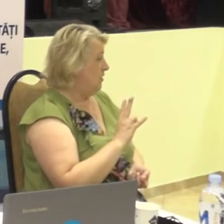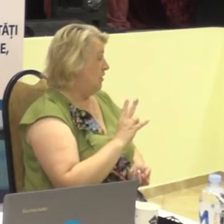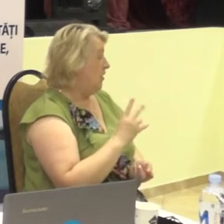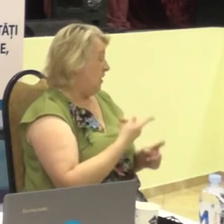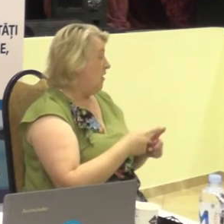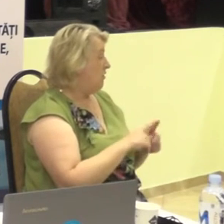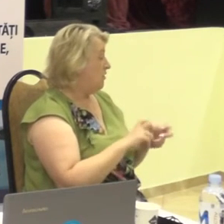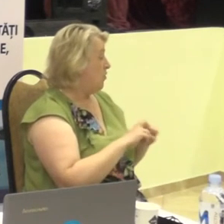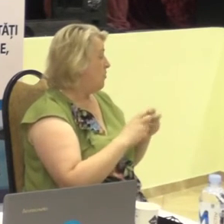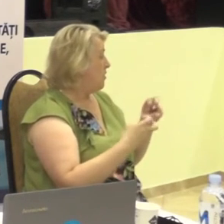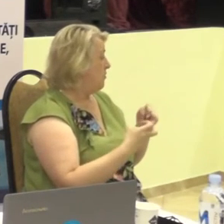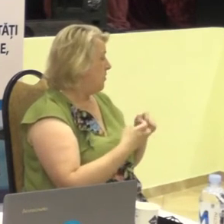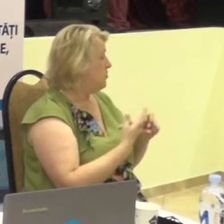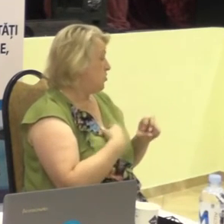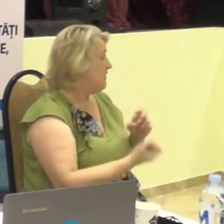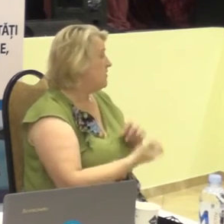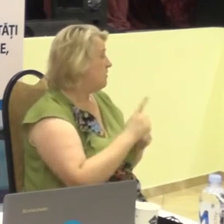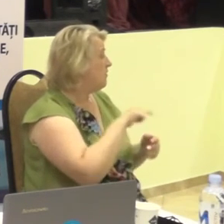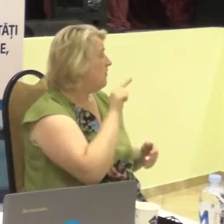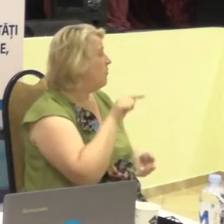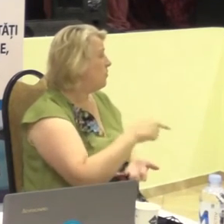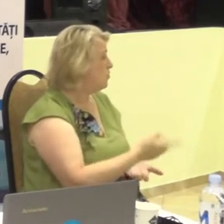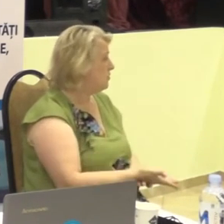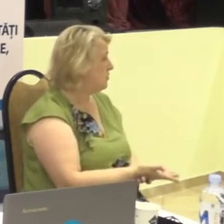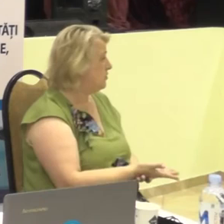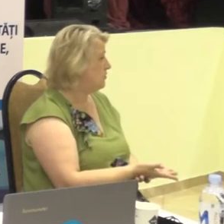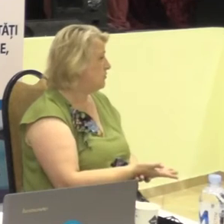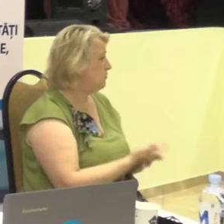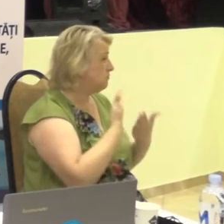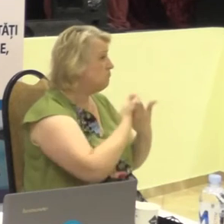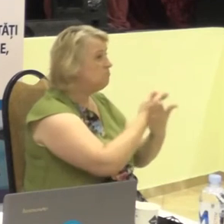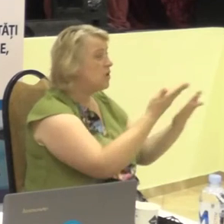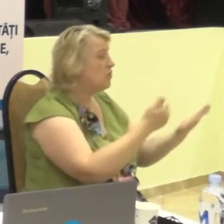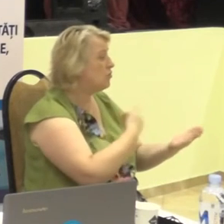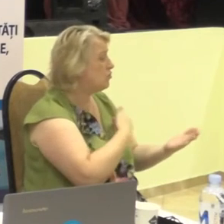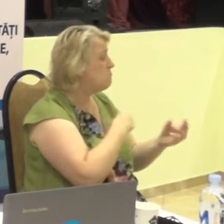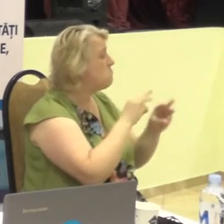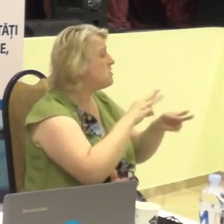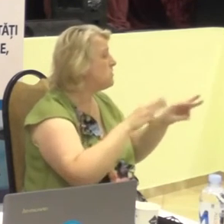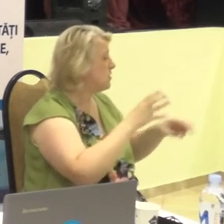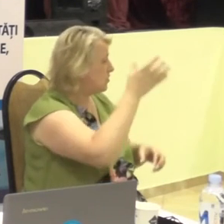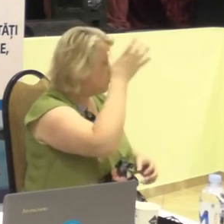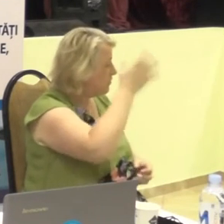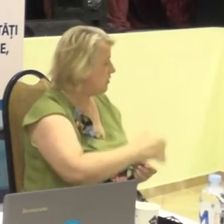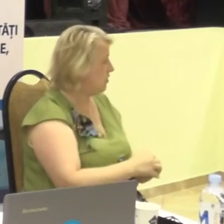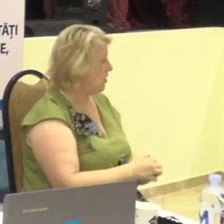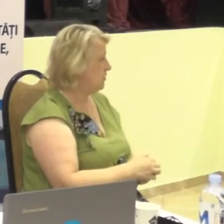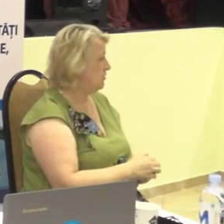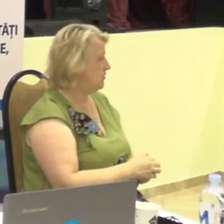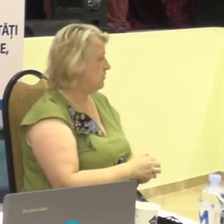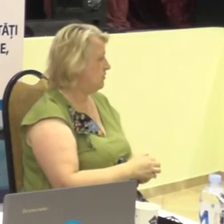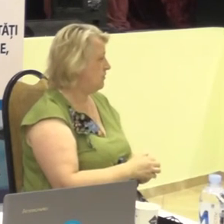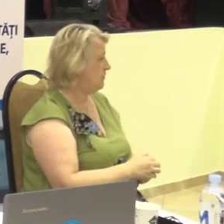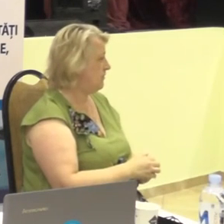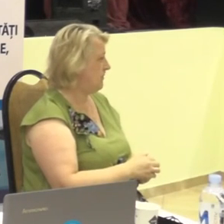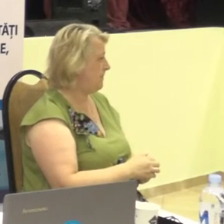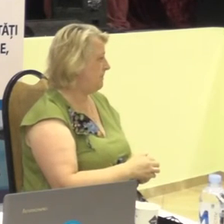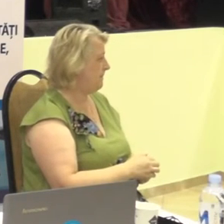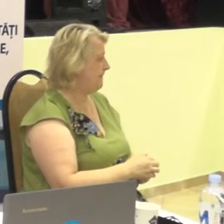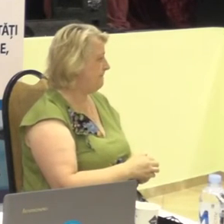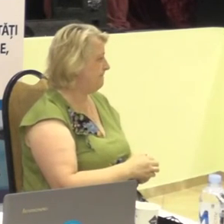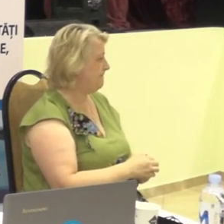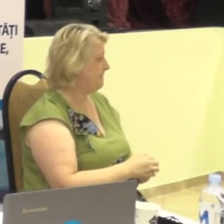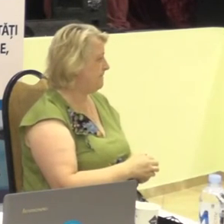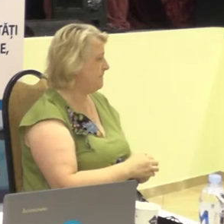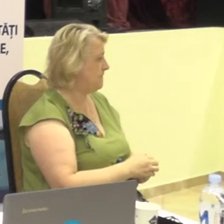problemă și o întrebare către Ministerul Educației și către